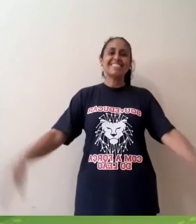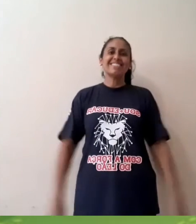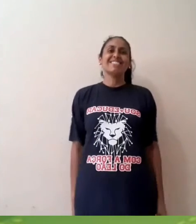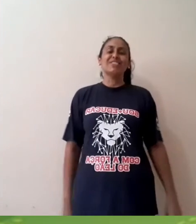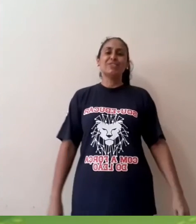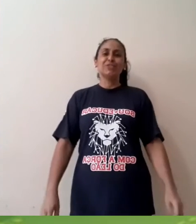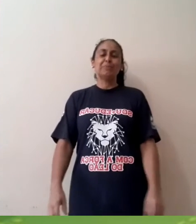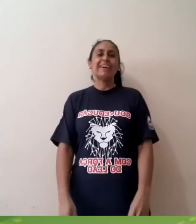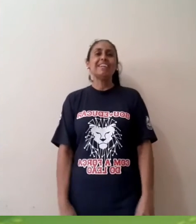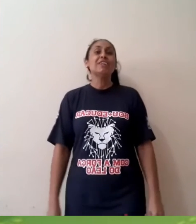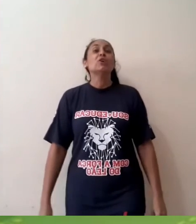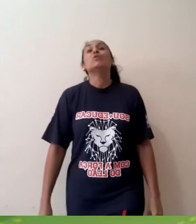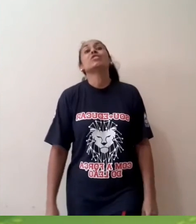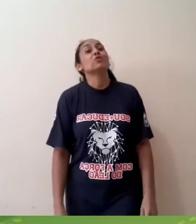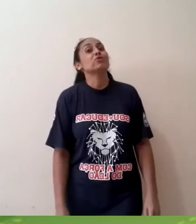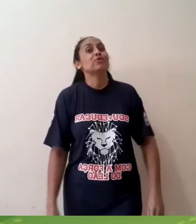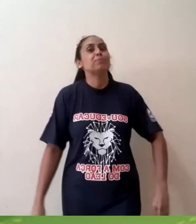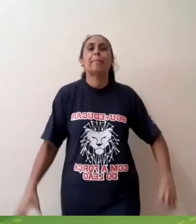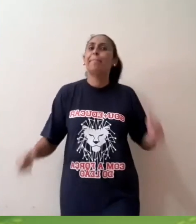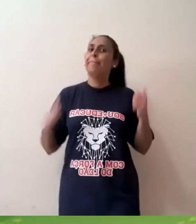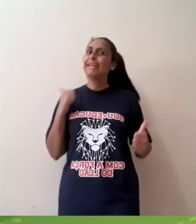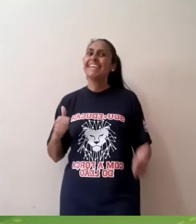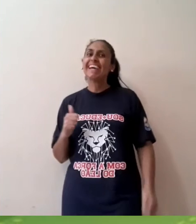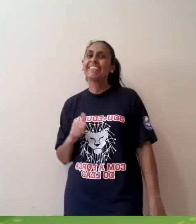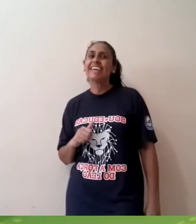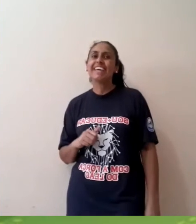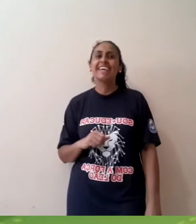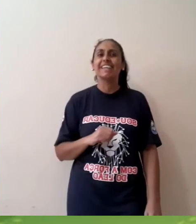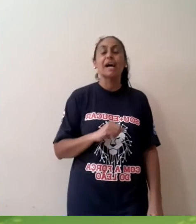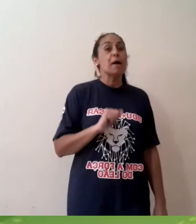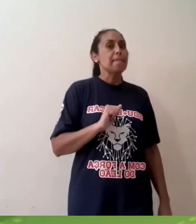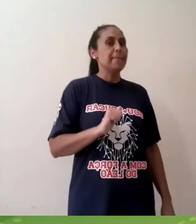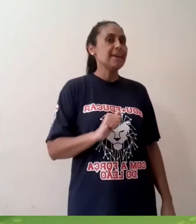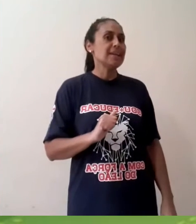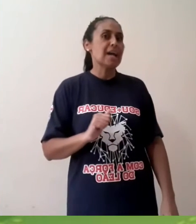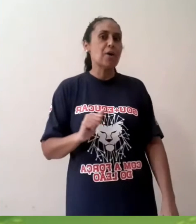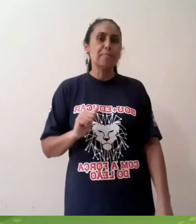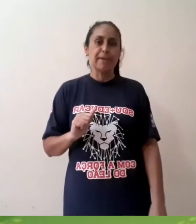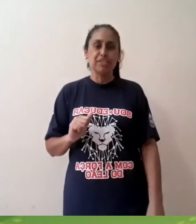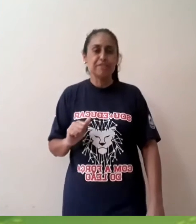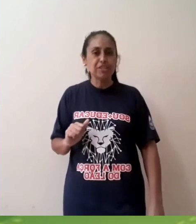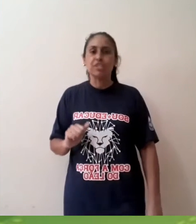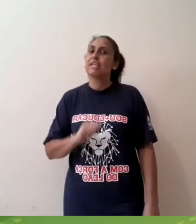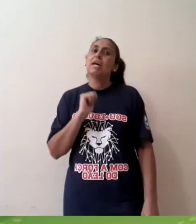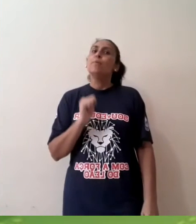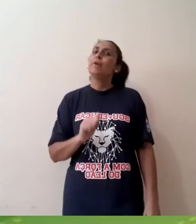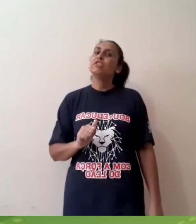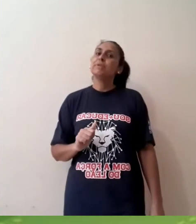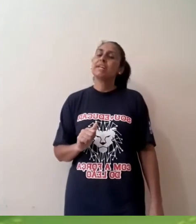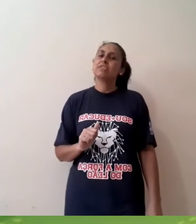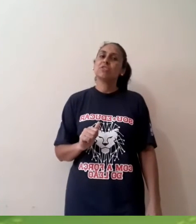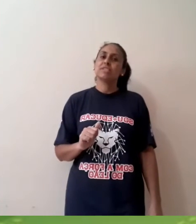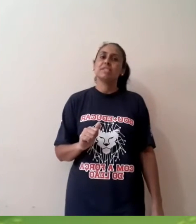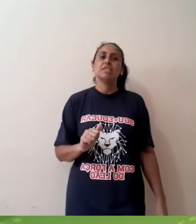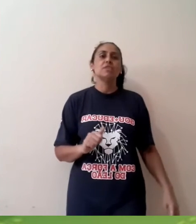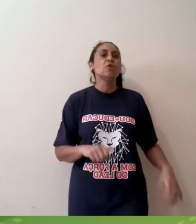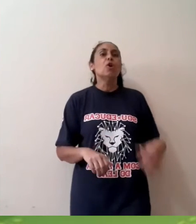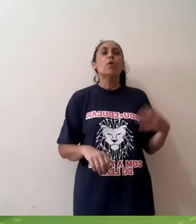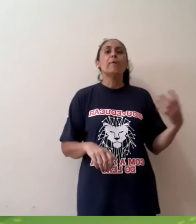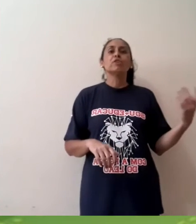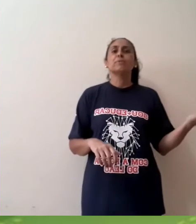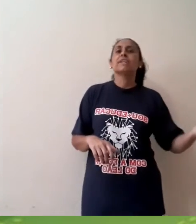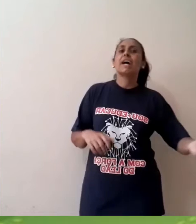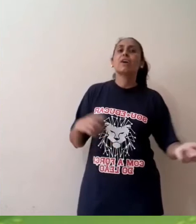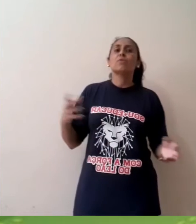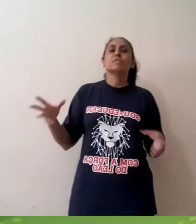Olá, Jardim 2, tudo bem? Hoje eu já trouxe uma brincadeira bem legal e bem divertida. Pode brincar sozinho